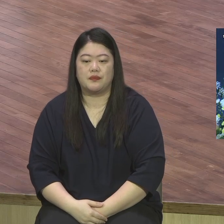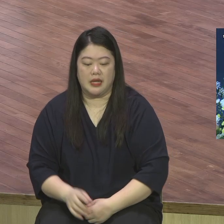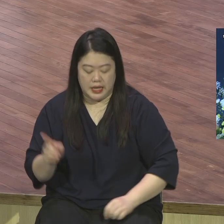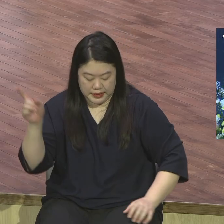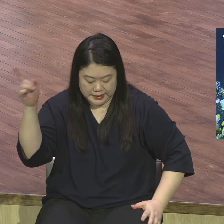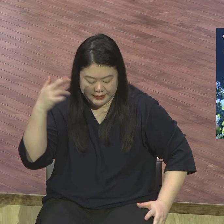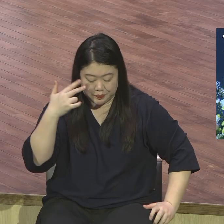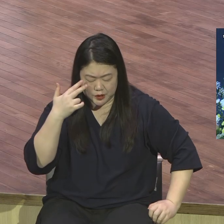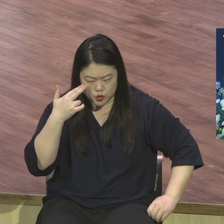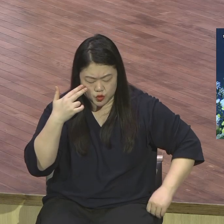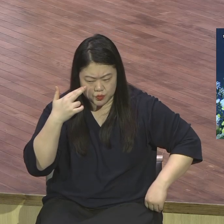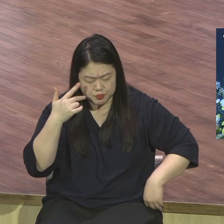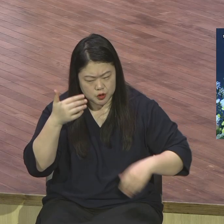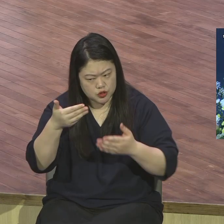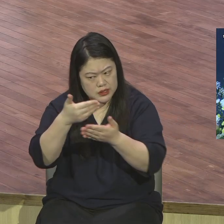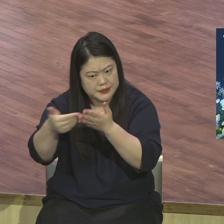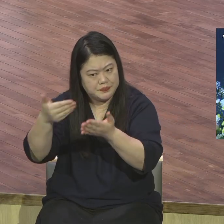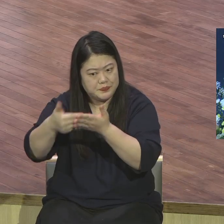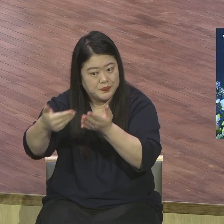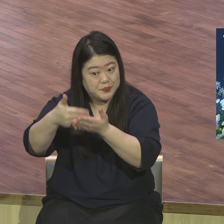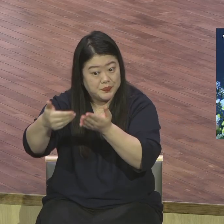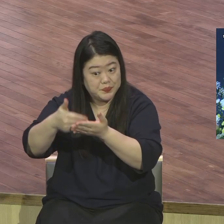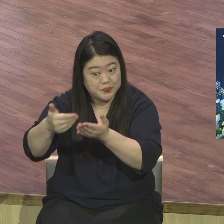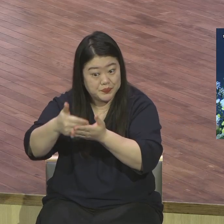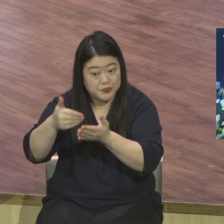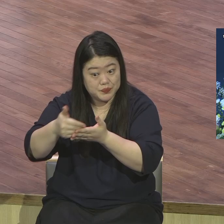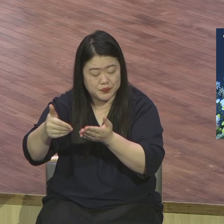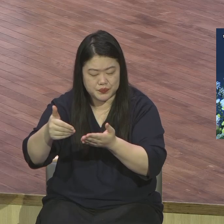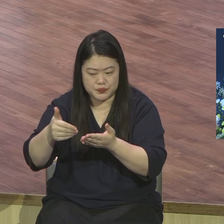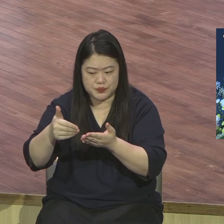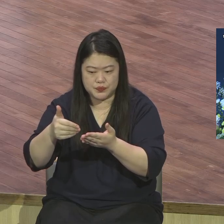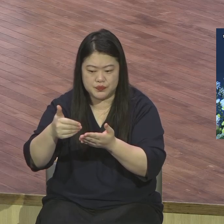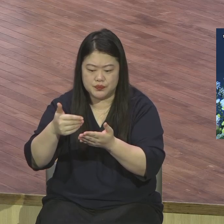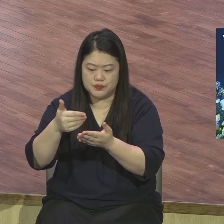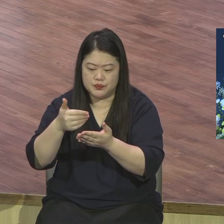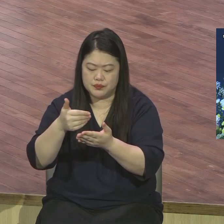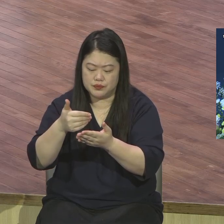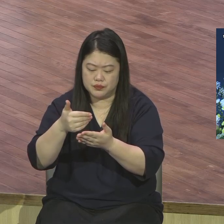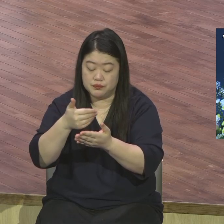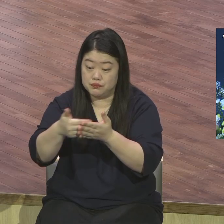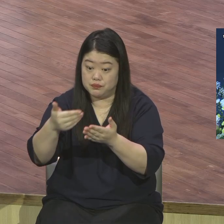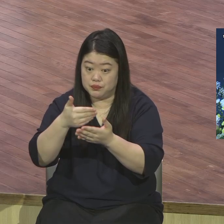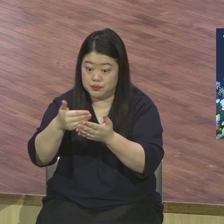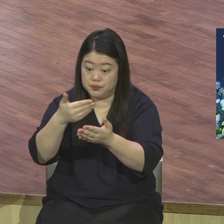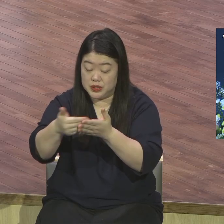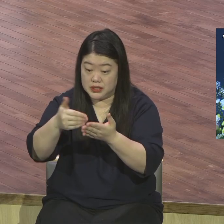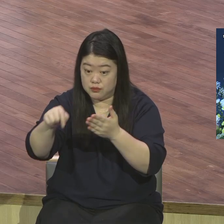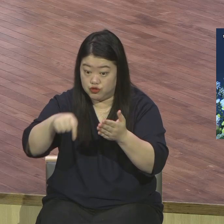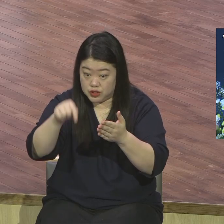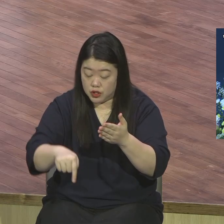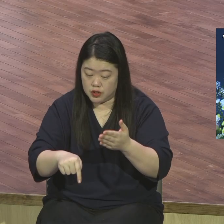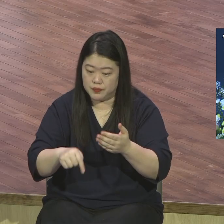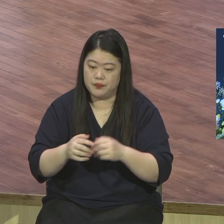미술작품 중에서 미술작품 중에서 이탈리아의 화가 도메니코